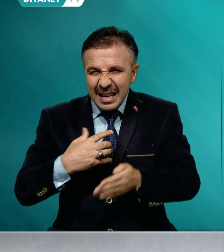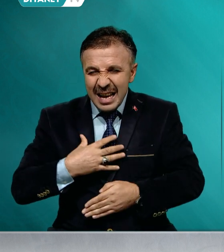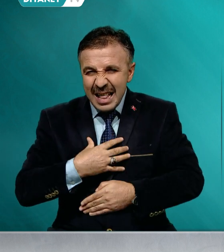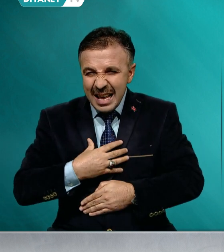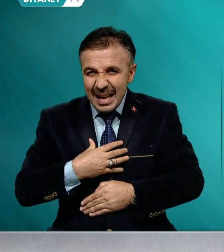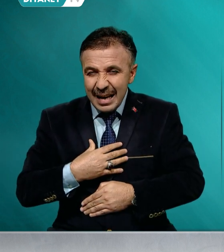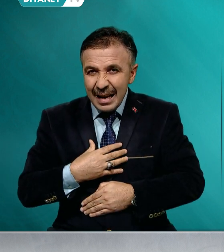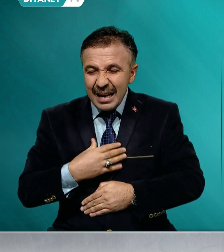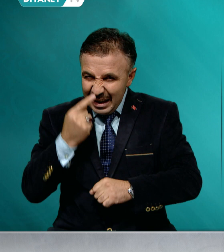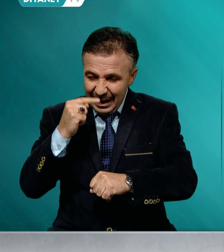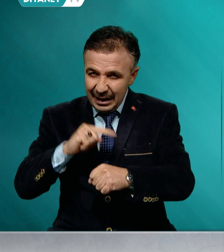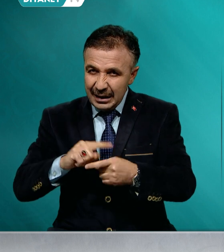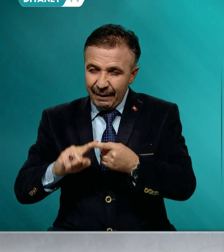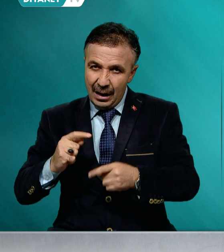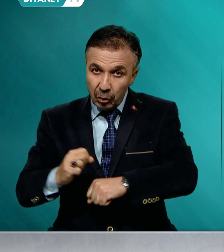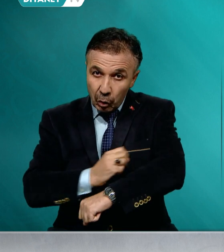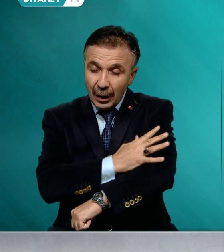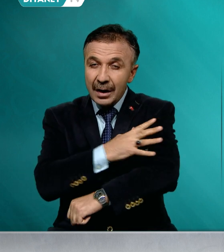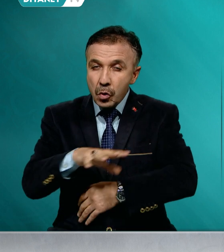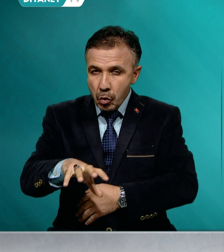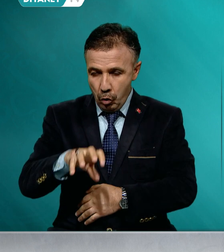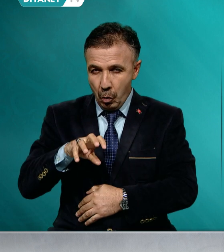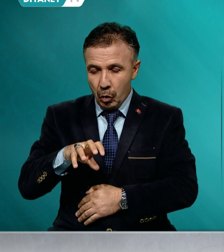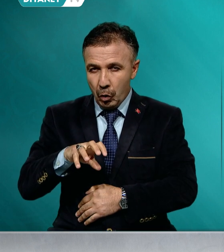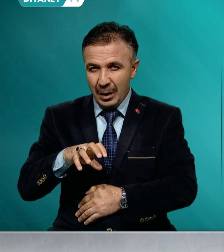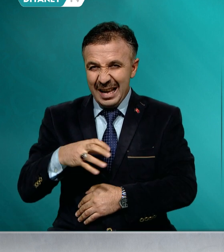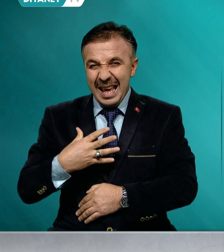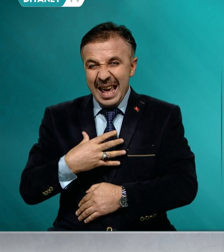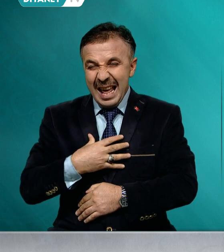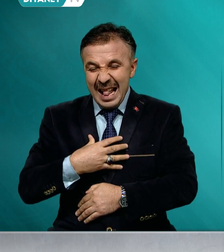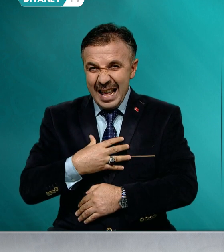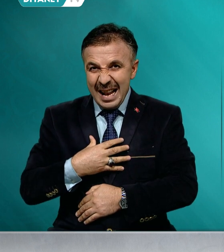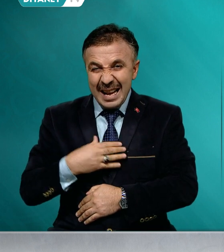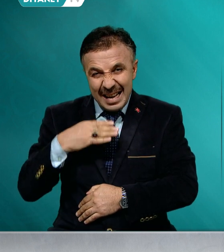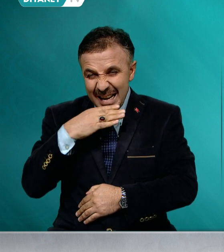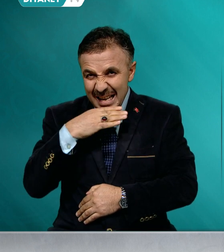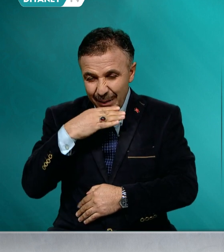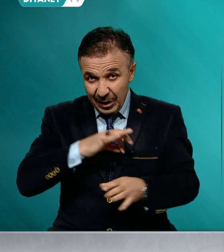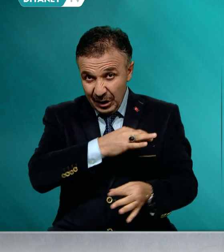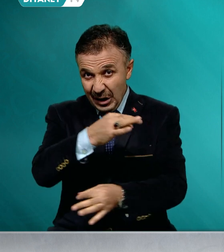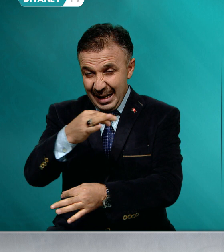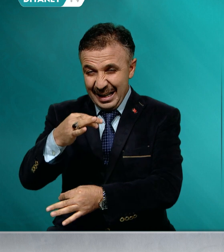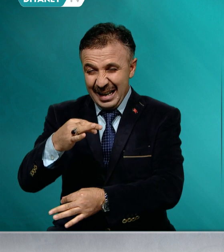sömürür. Din istismarcıları, kendileri gibi düşünmeyenleri dışlar,